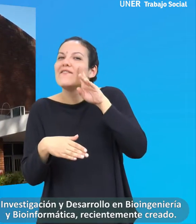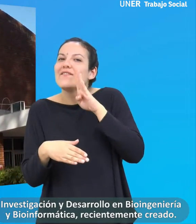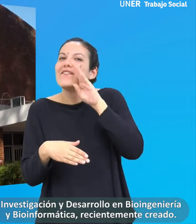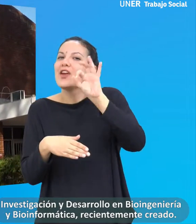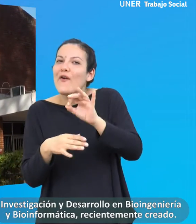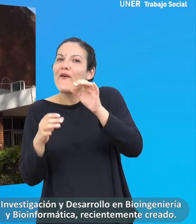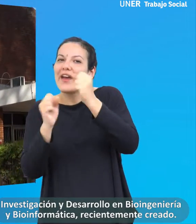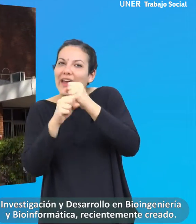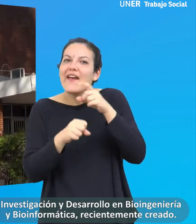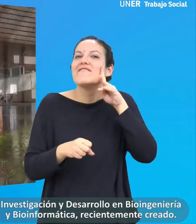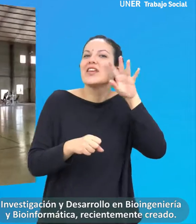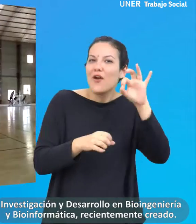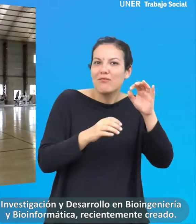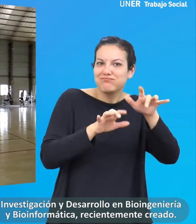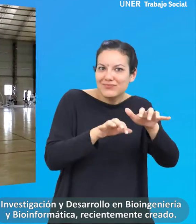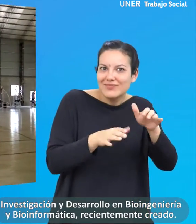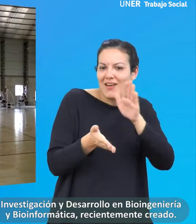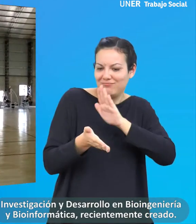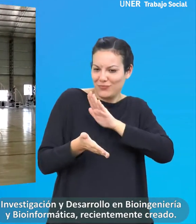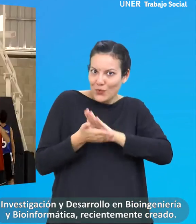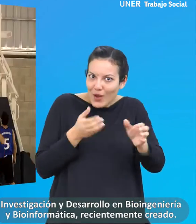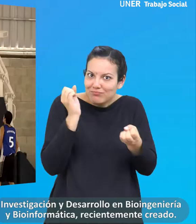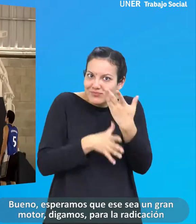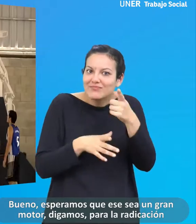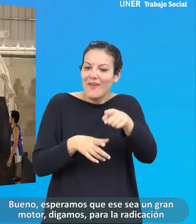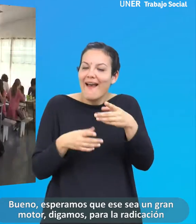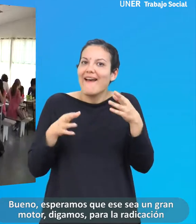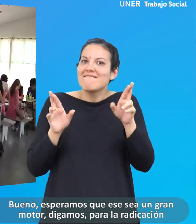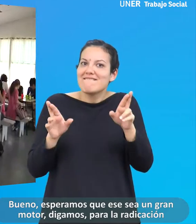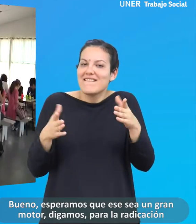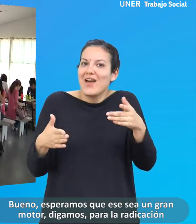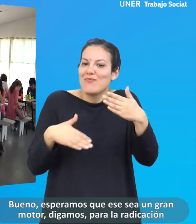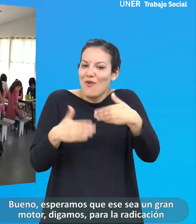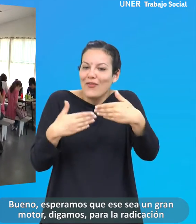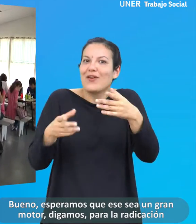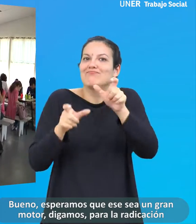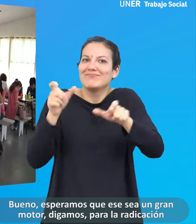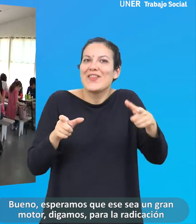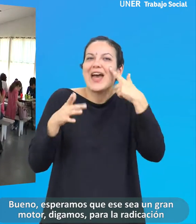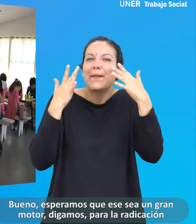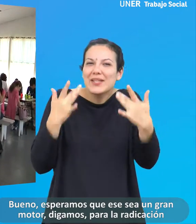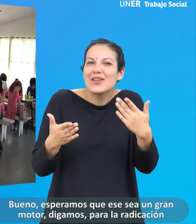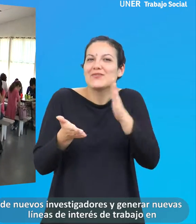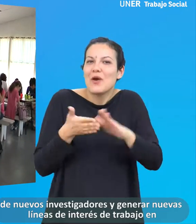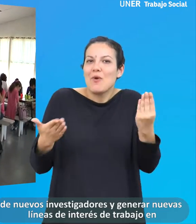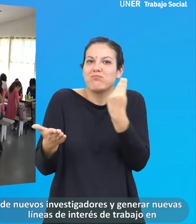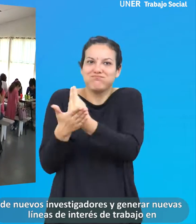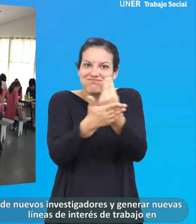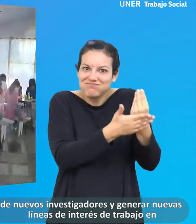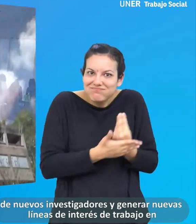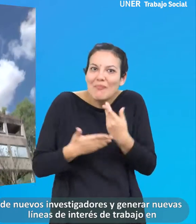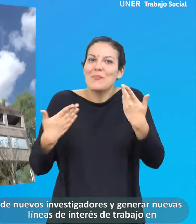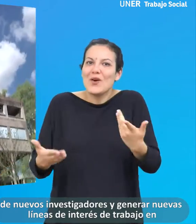Bioinformática, recientemente creado. Bueno, esperamos que ese sea un gran motor, digamos, para la radicación de nuevos investigadores y